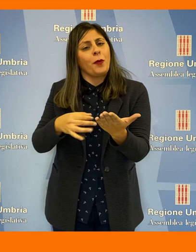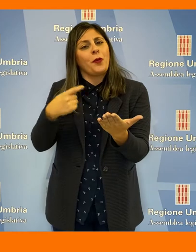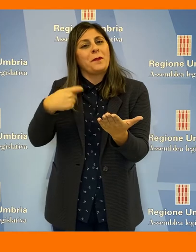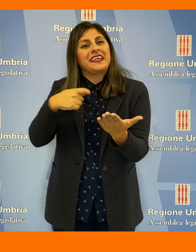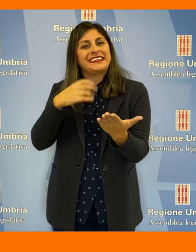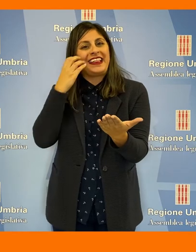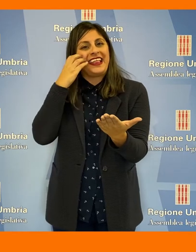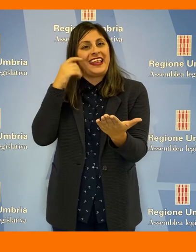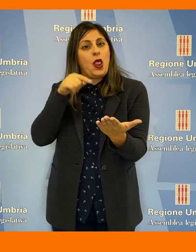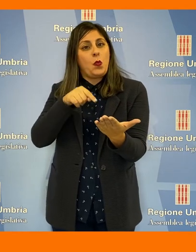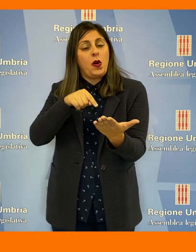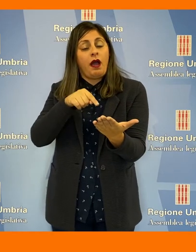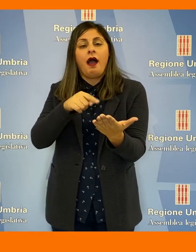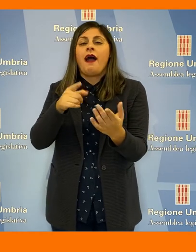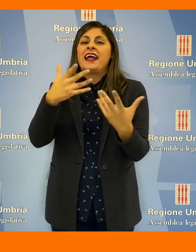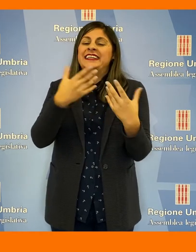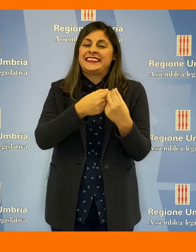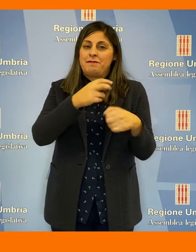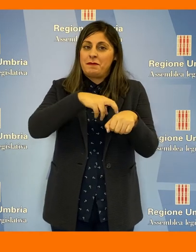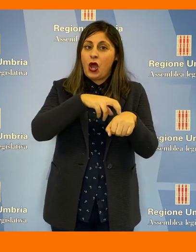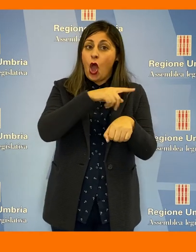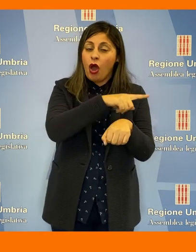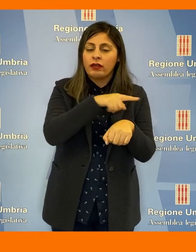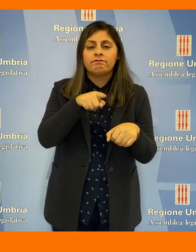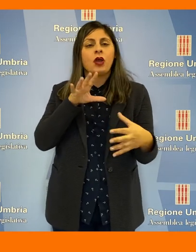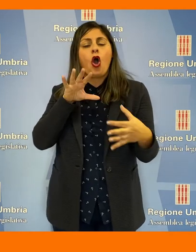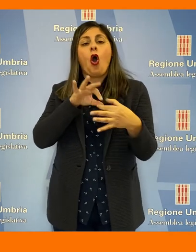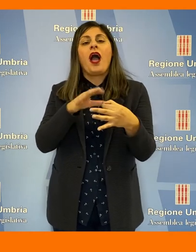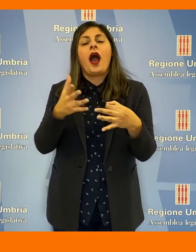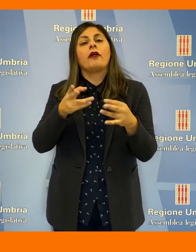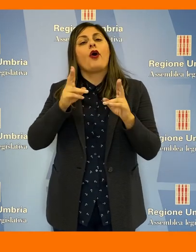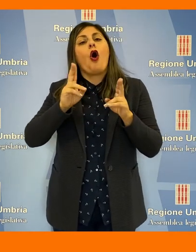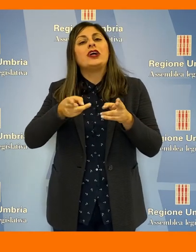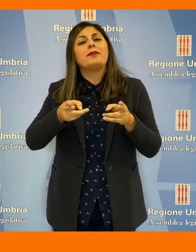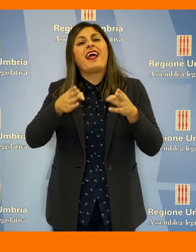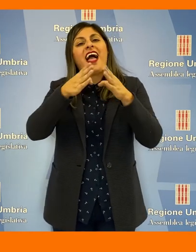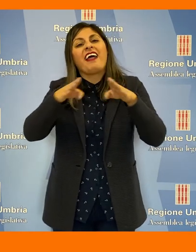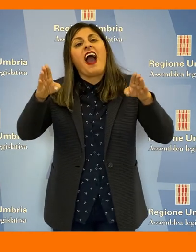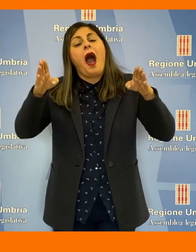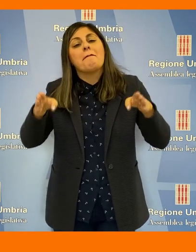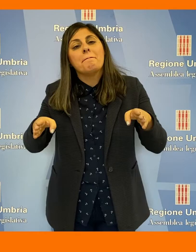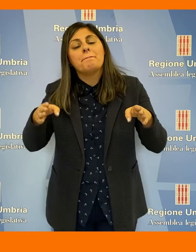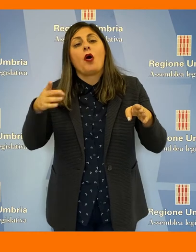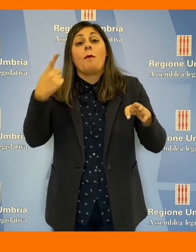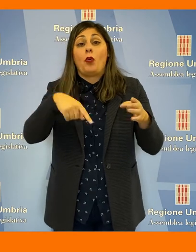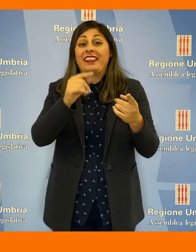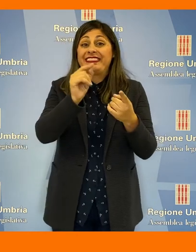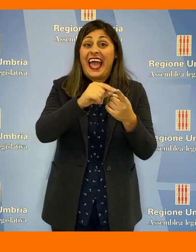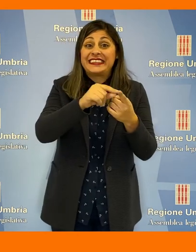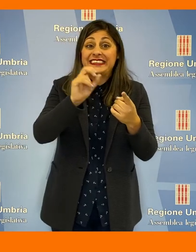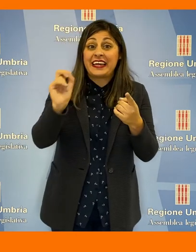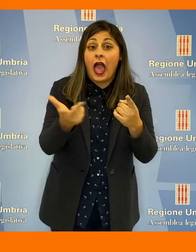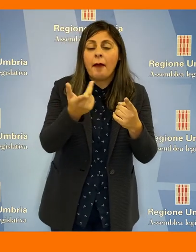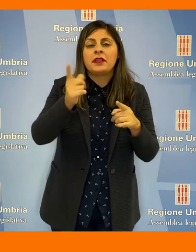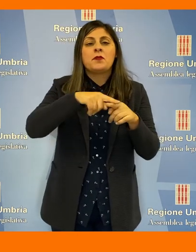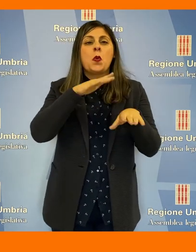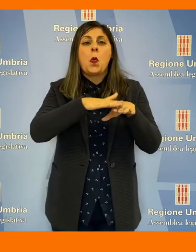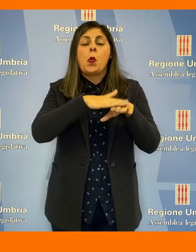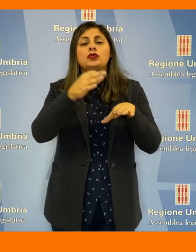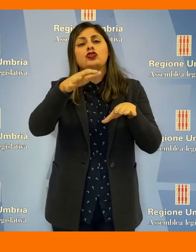dallo stesso presidente De Luca e dalla consigliere Bori in relazione all'ospedale da campo, ai test rapidi e al loro utilizzo nella